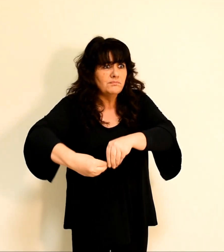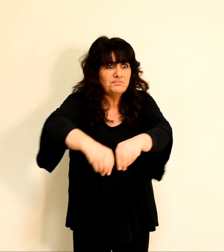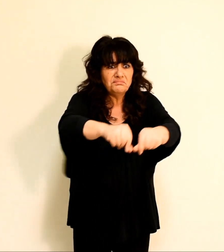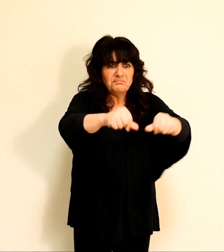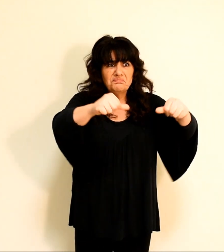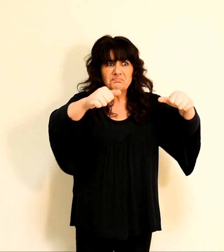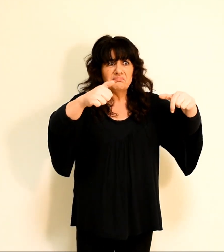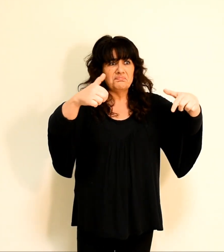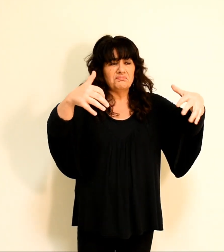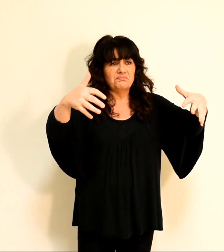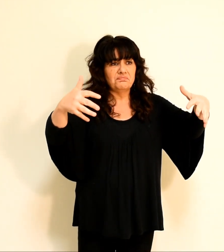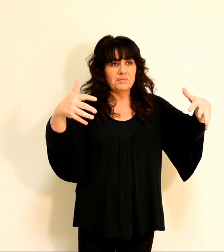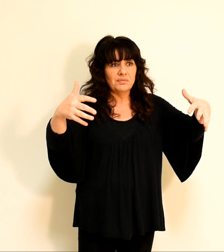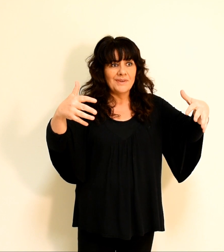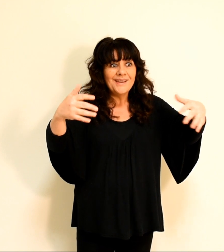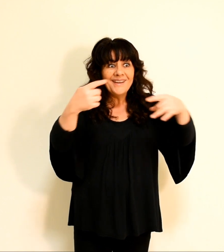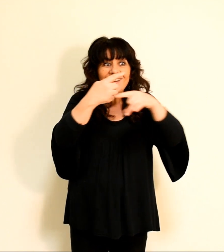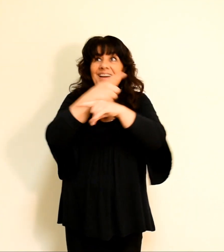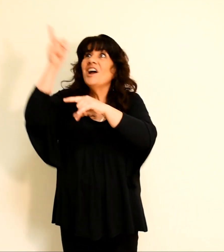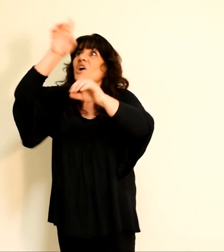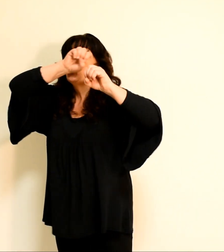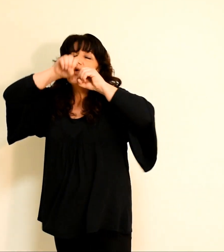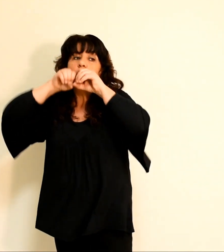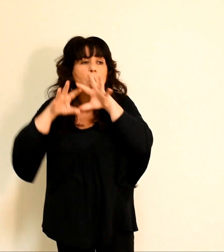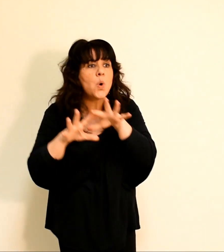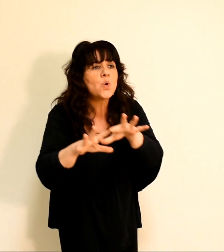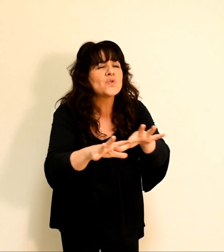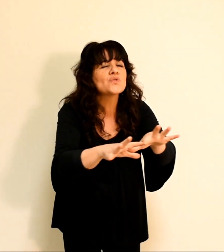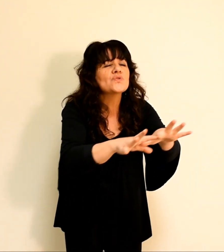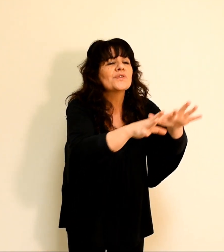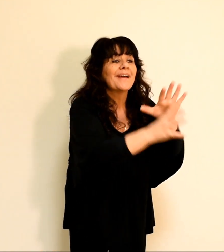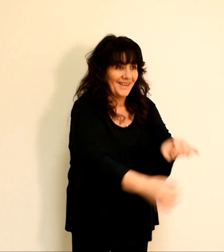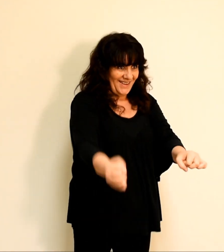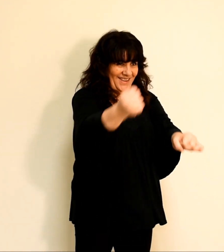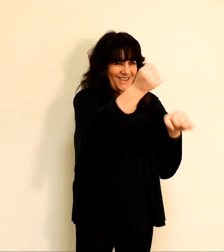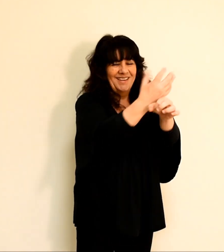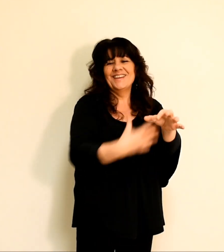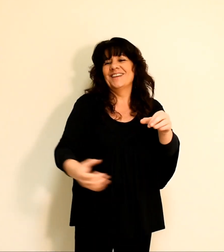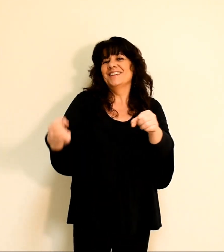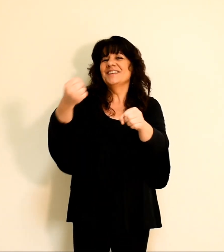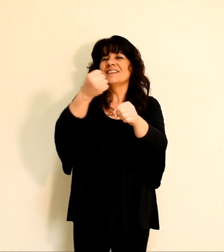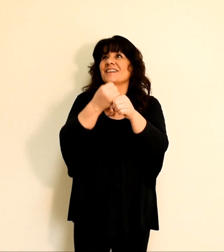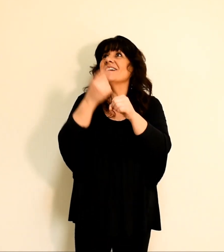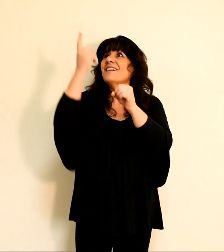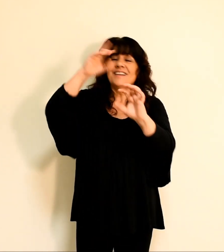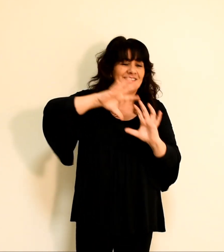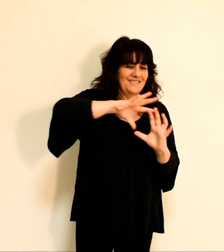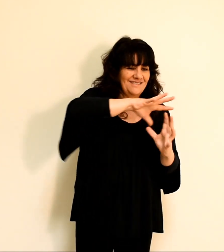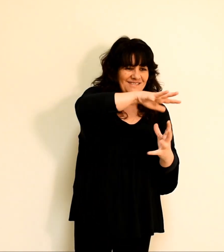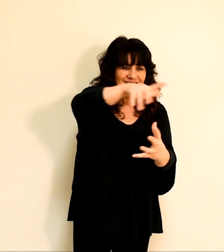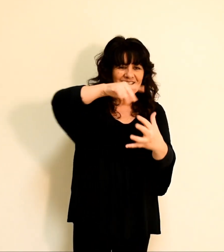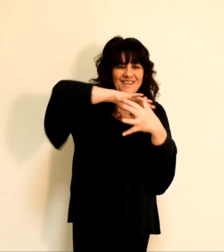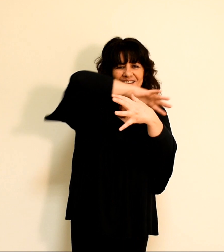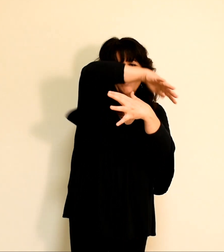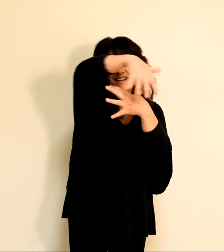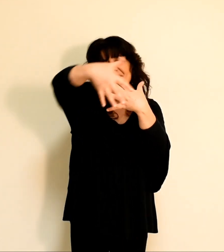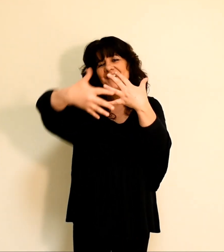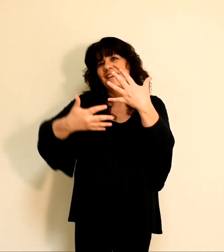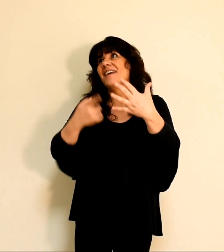ton souffle, ils sont créés. Tu renouvelles, tu face de la terre.